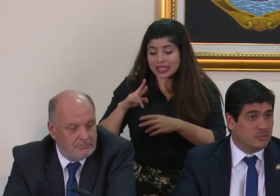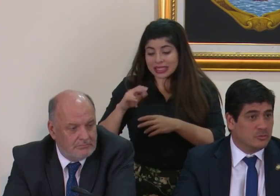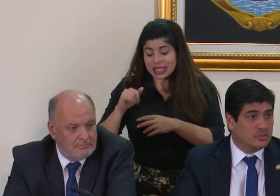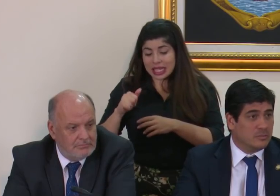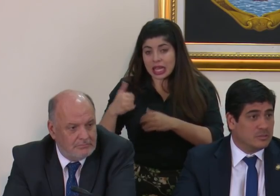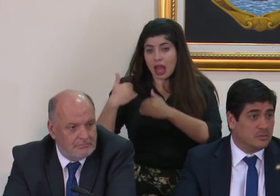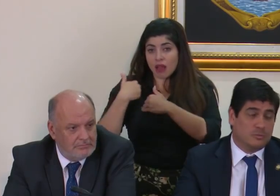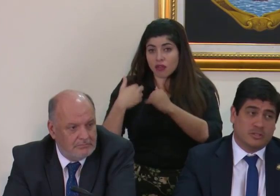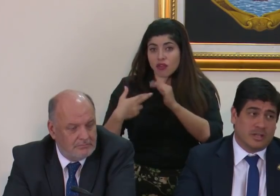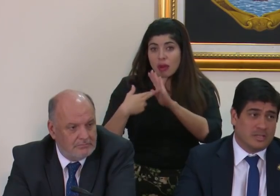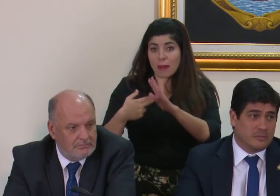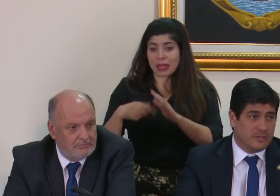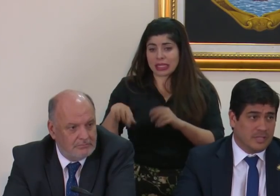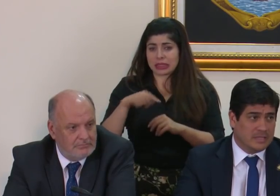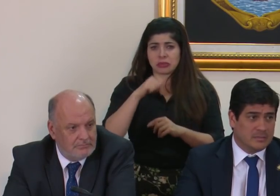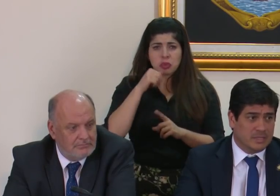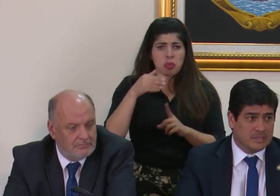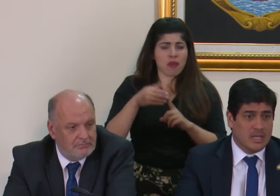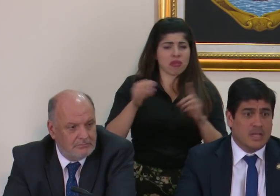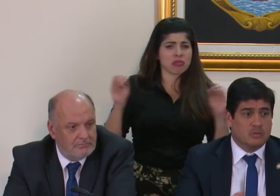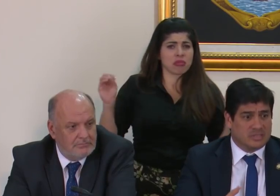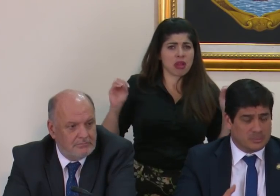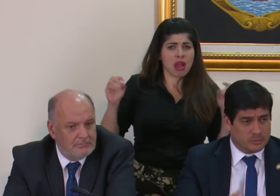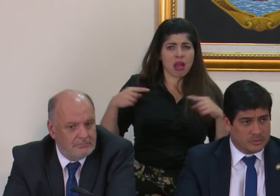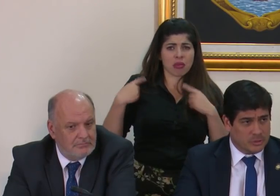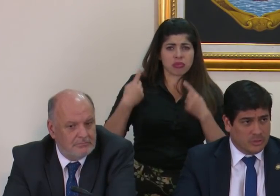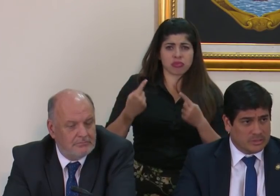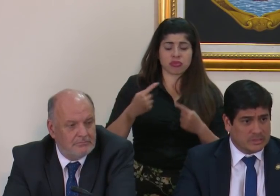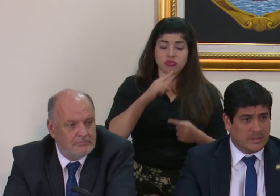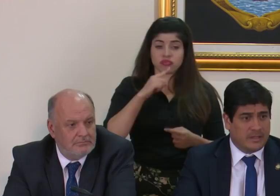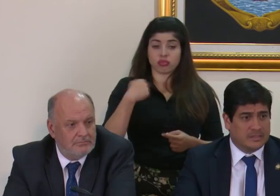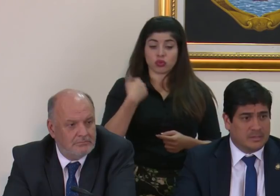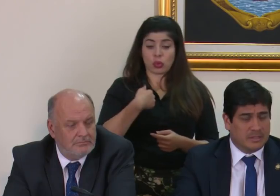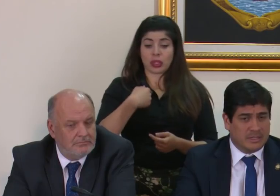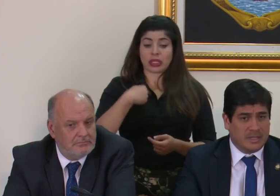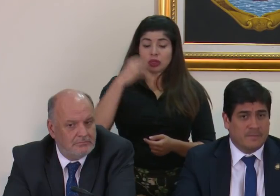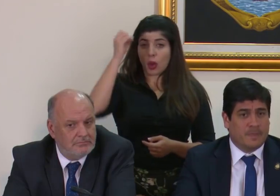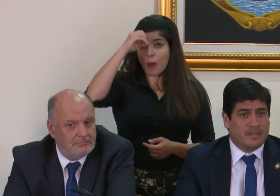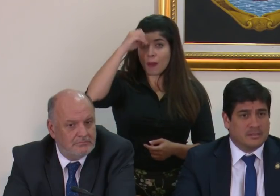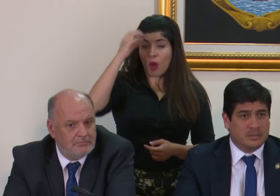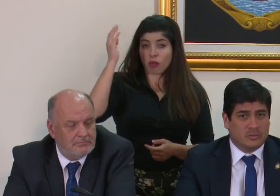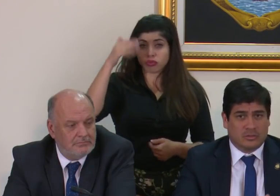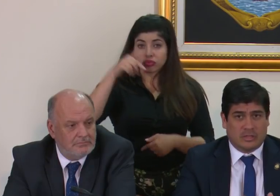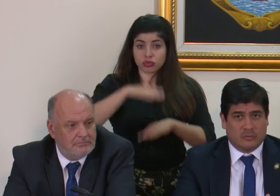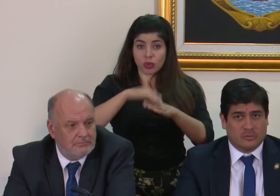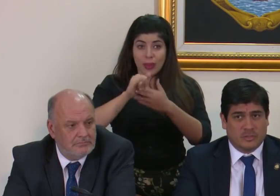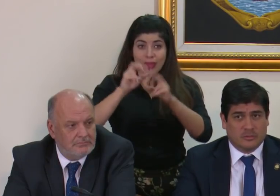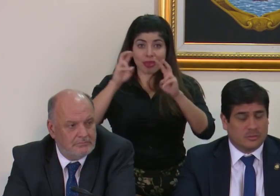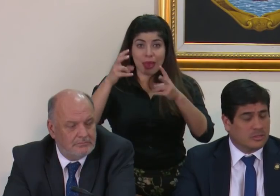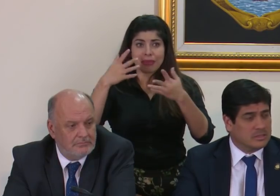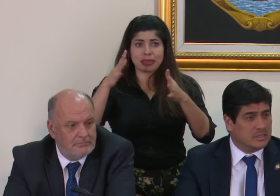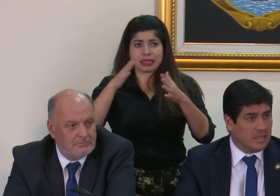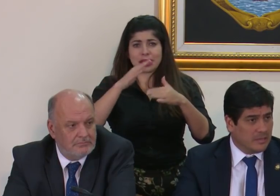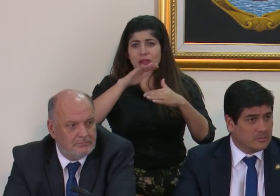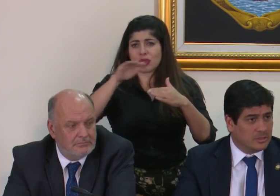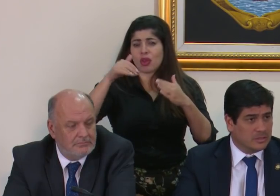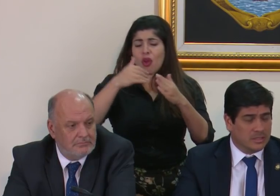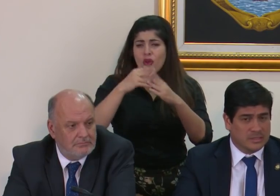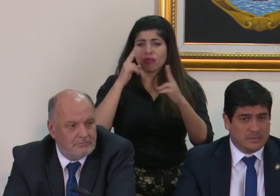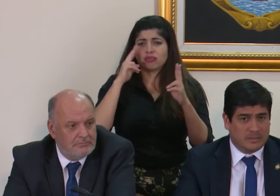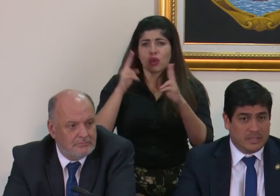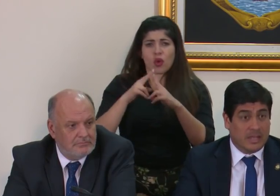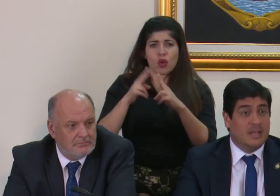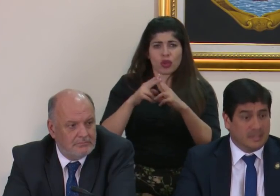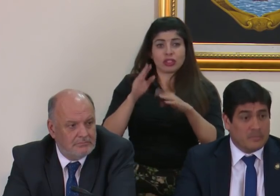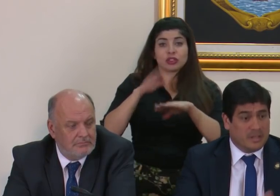representación no se han visto vulneradas o afectadas. Es más, nuestras posiciones en esta materia han sido de conocimiento todas y claros